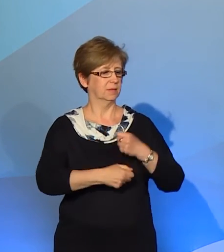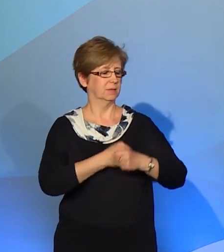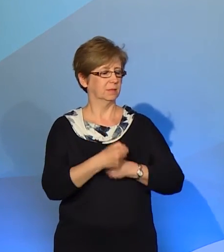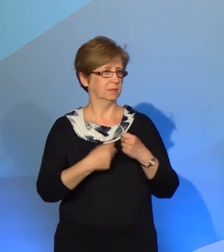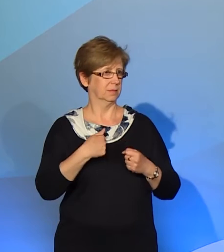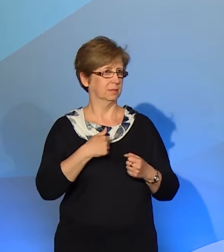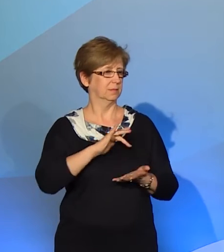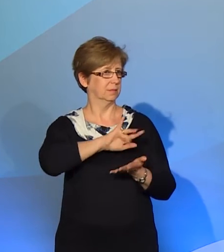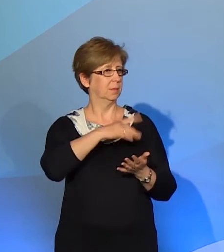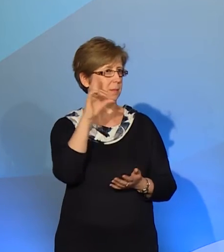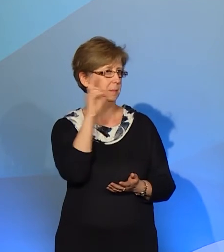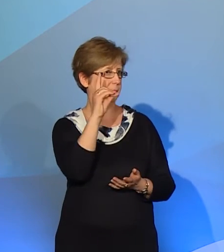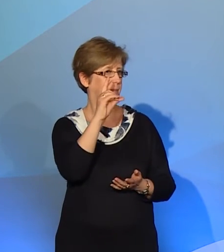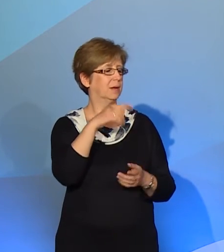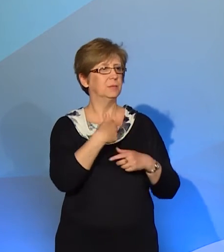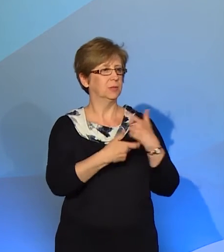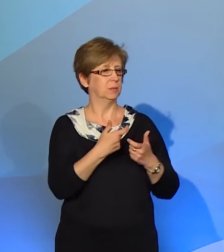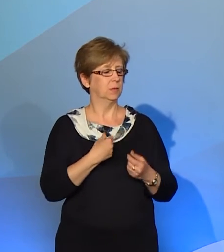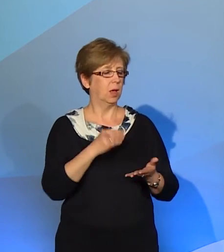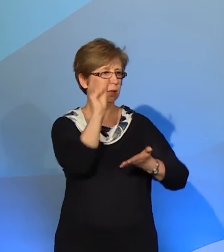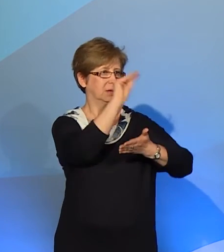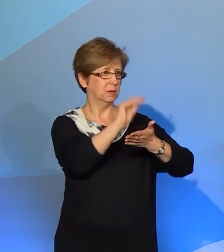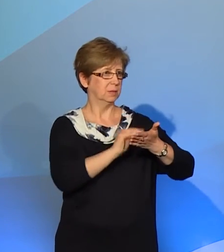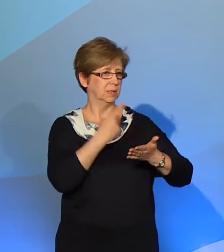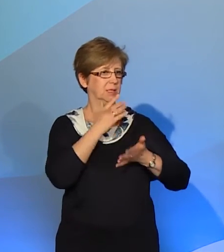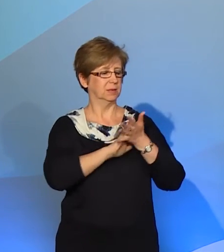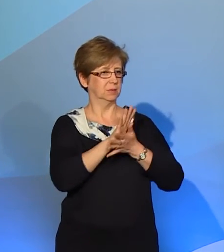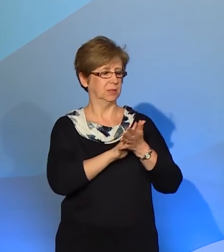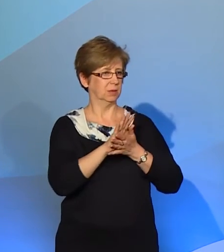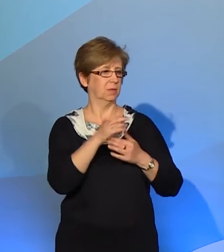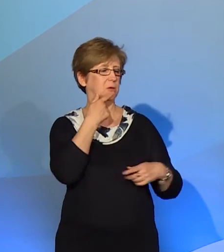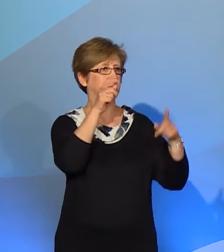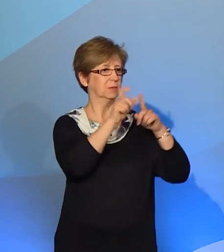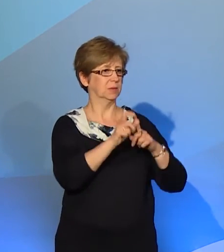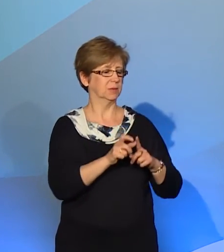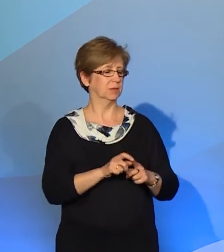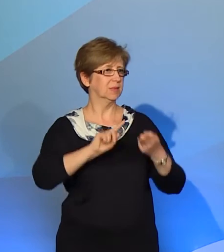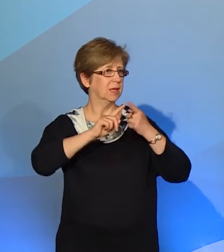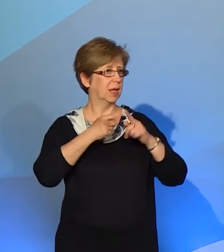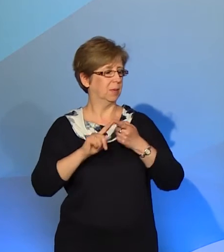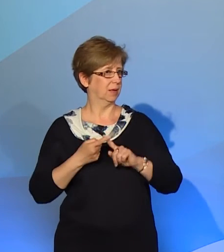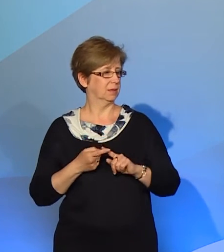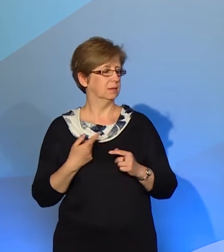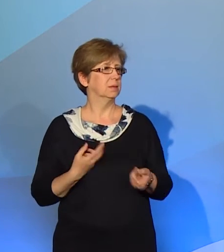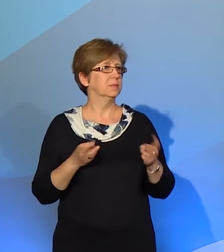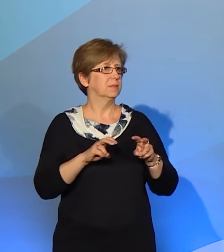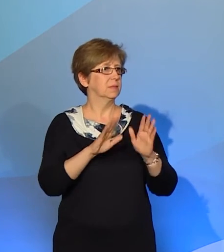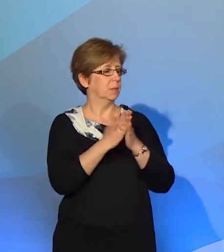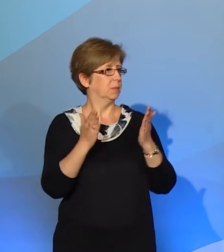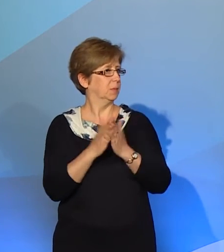opisywanie języka migowego. Staramy się stworzyć słownik, gramatykę, opisujemy, tworzymy podręczniki dzięki współpracy z Ministerstwem